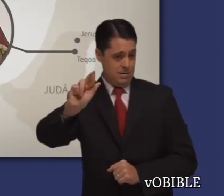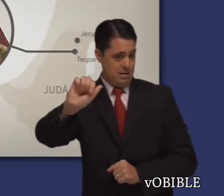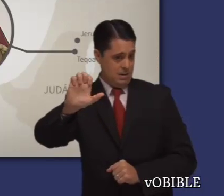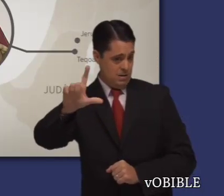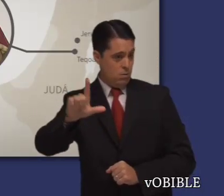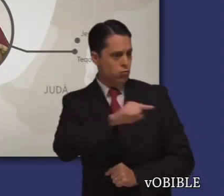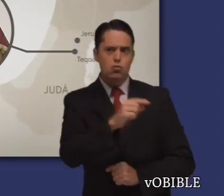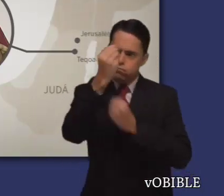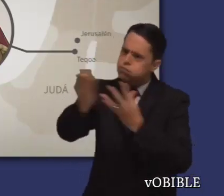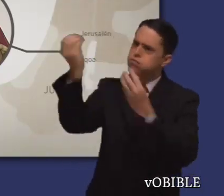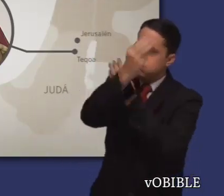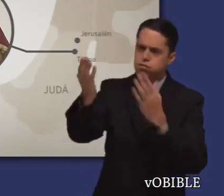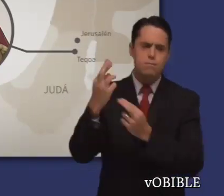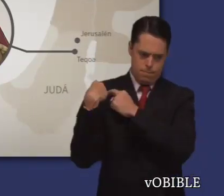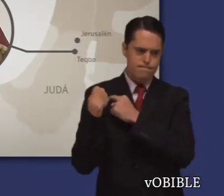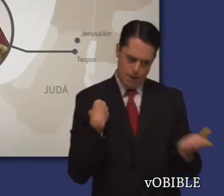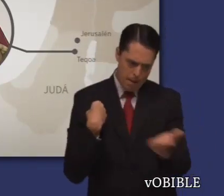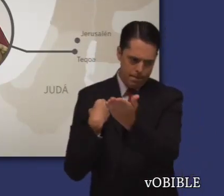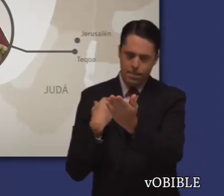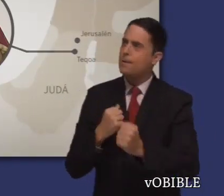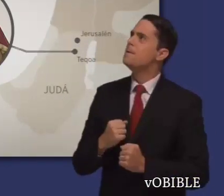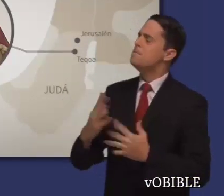principalmente al reino norteño de Israel.